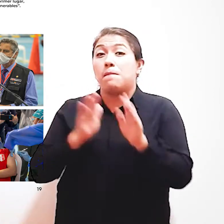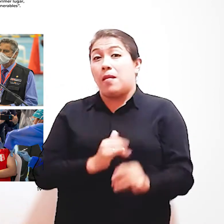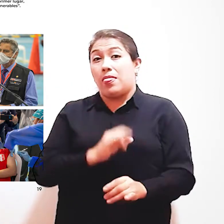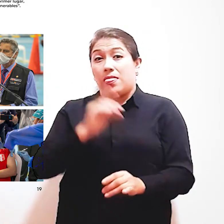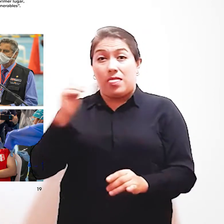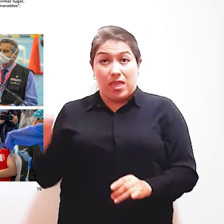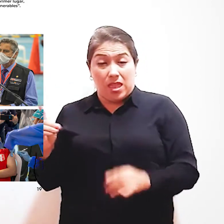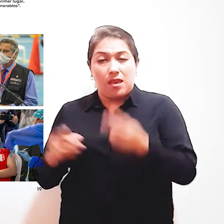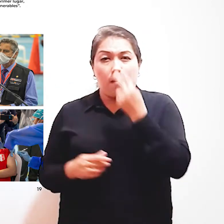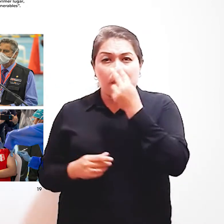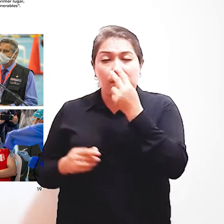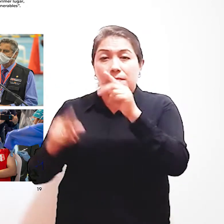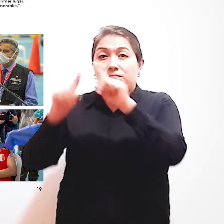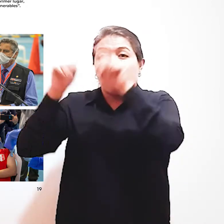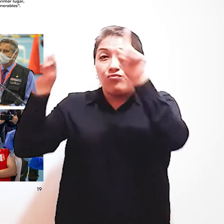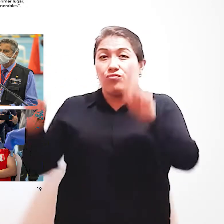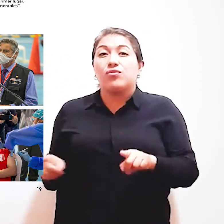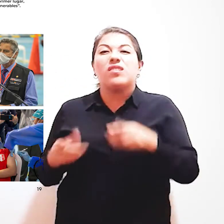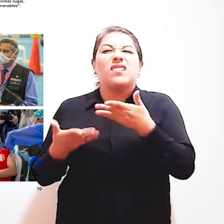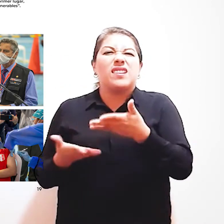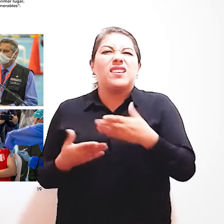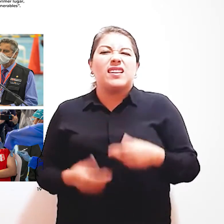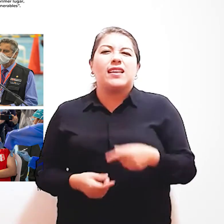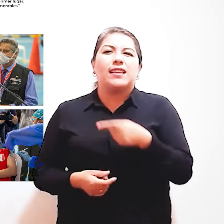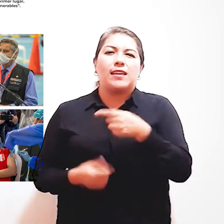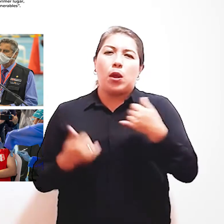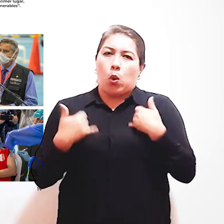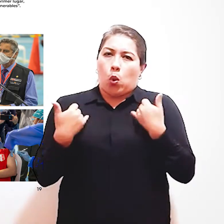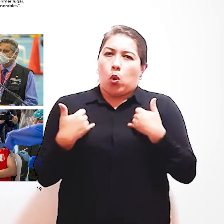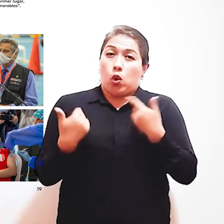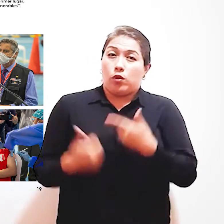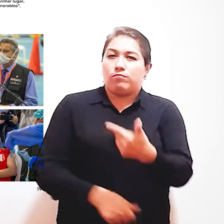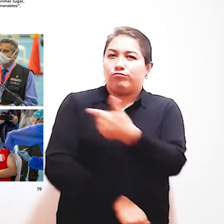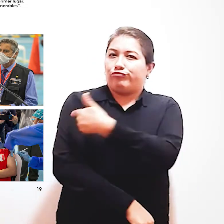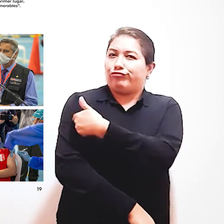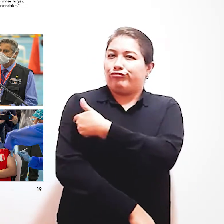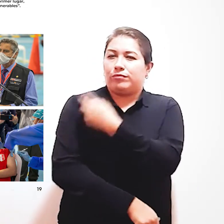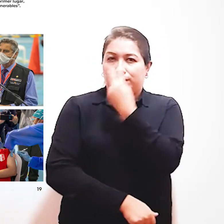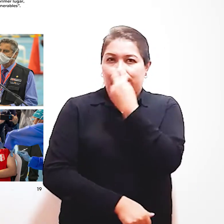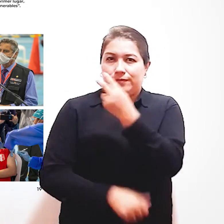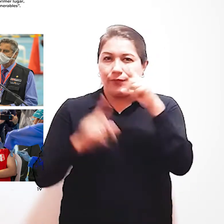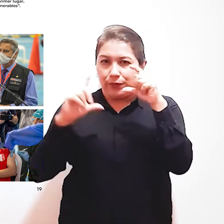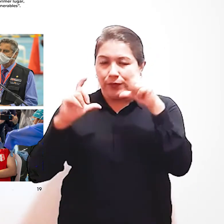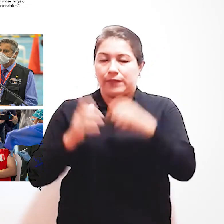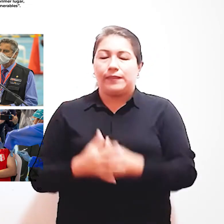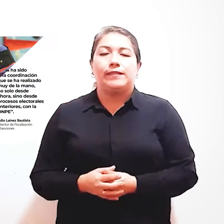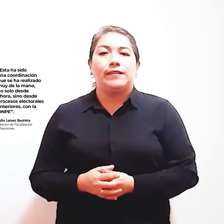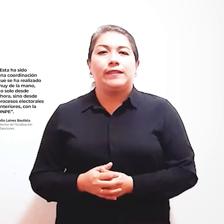derecha Podemos ver Un joven Con la camiseta Del Perú Que está siendo vacunado